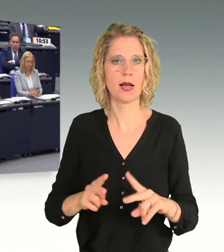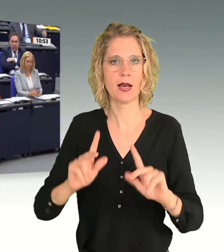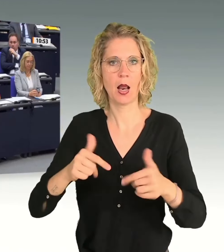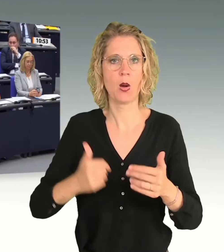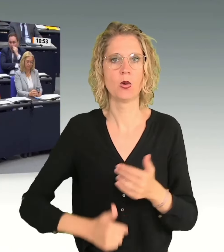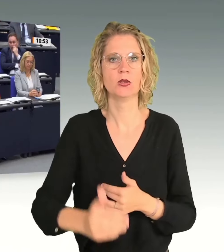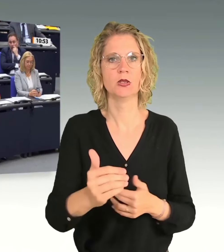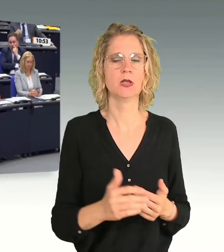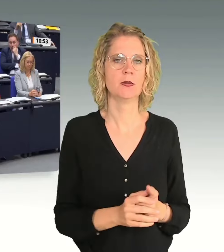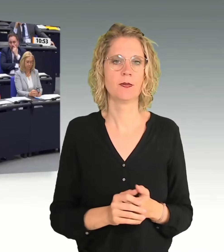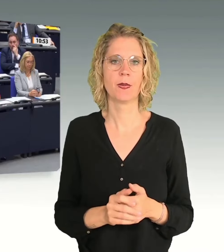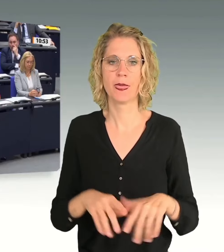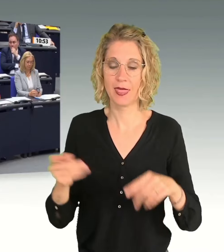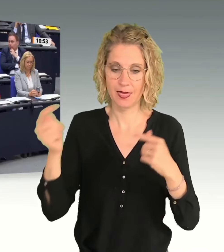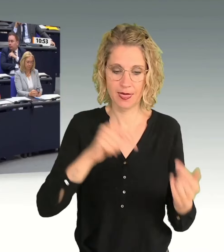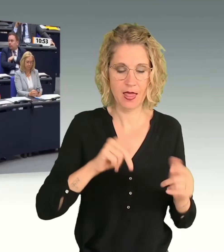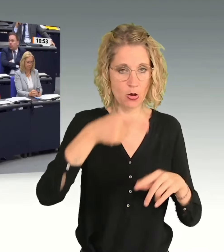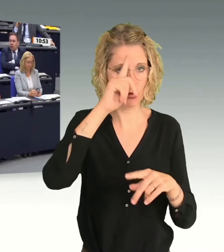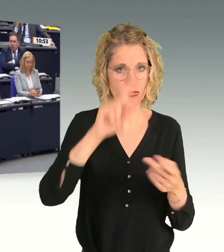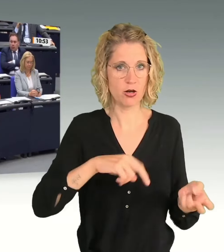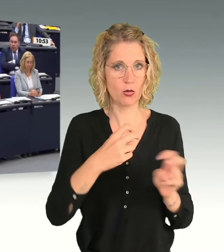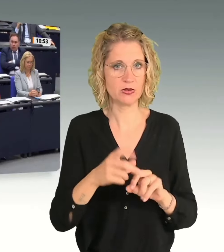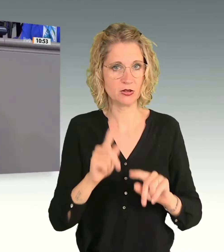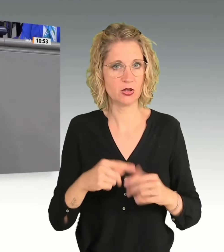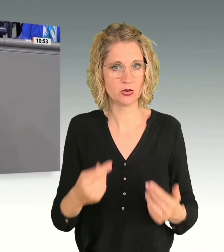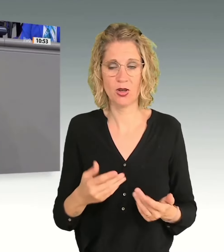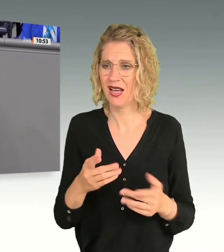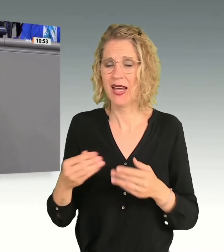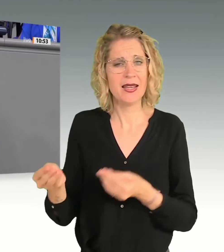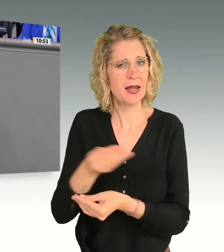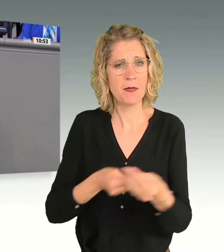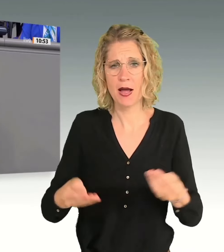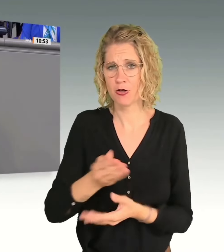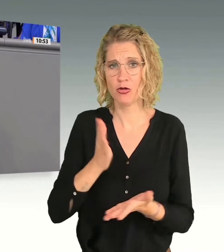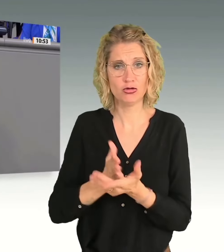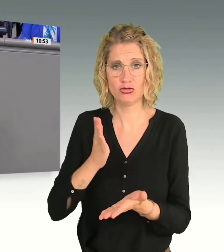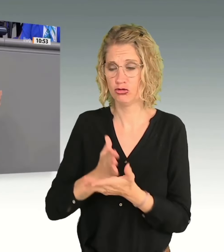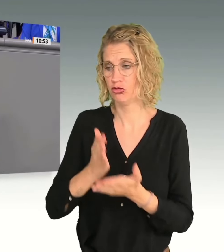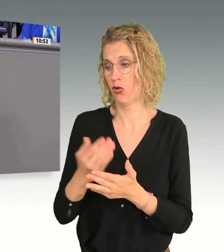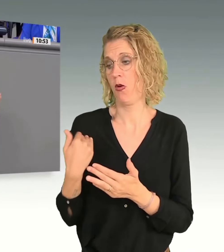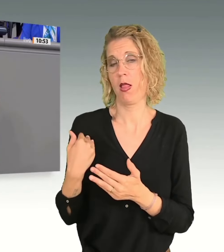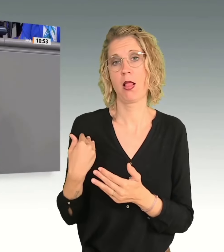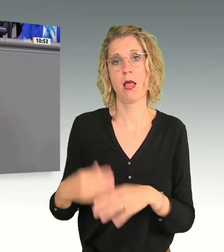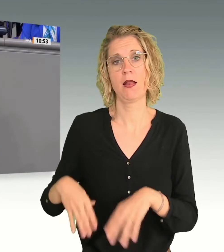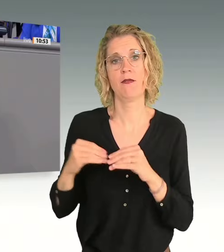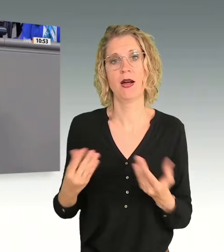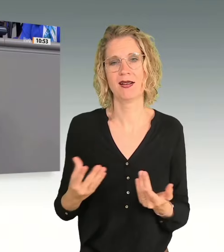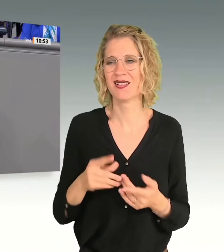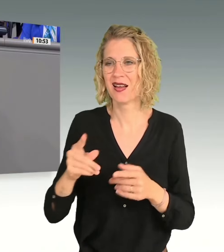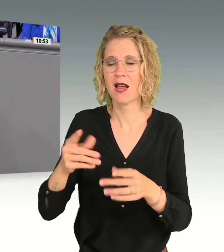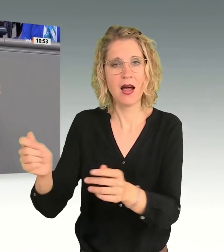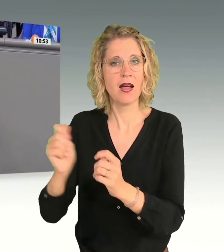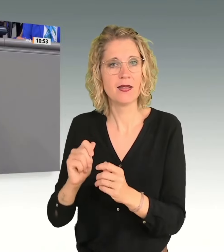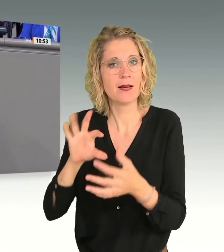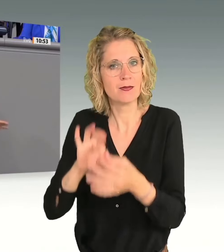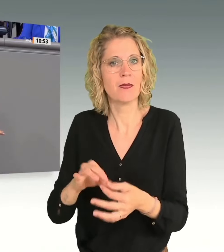auch hier in Deutschland umsetzen. Das ist eine Debatte, die läuft längst. Da braucht es Ihren Antrag nicht, meine Damen und